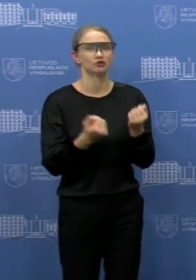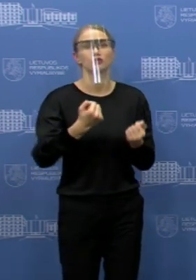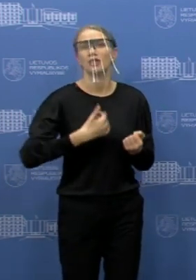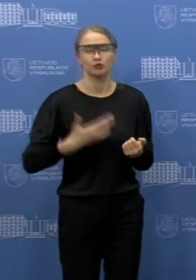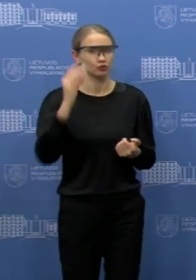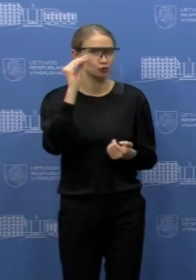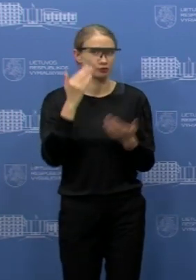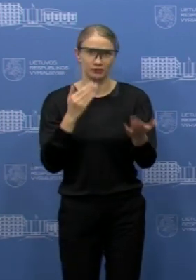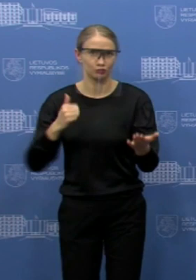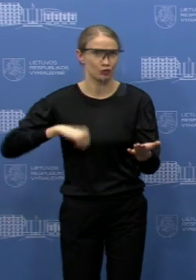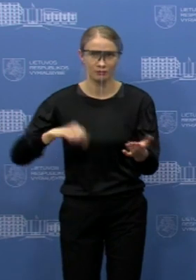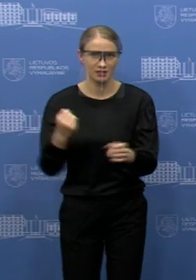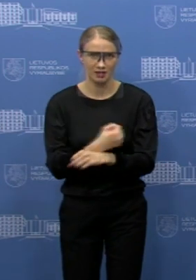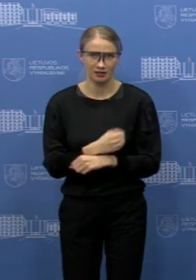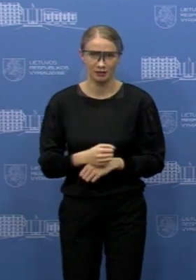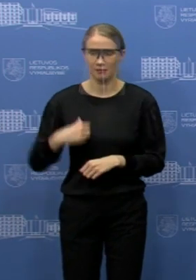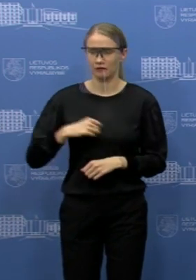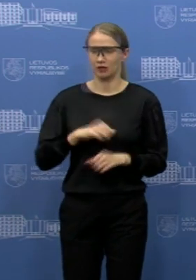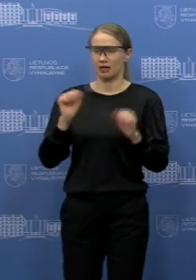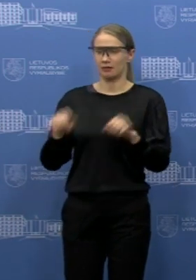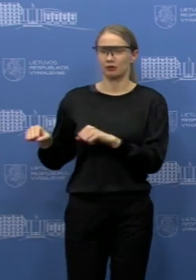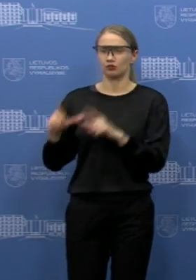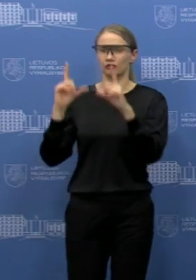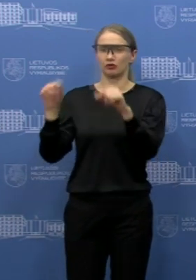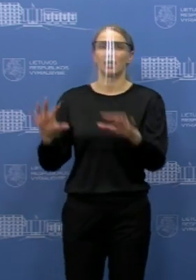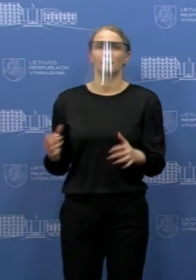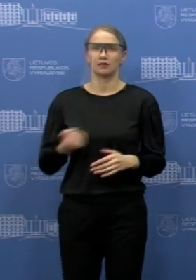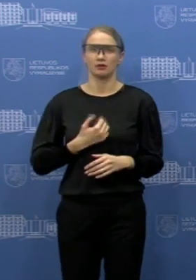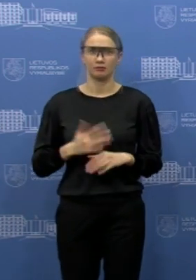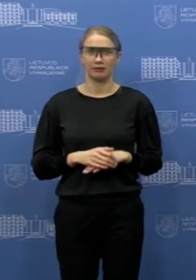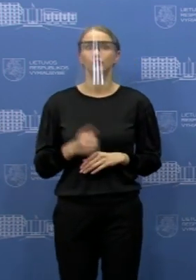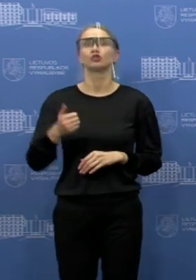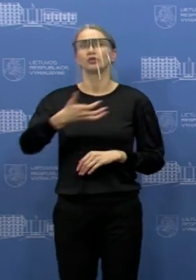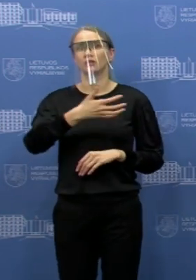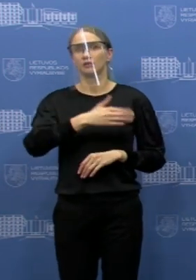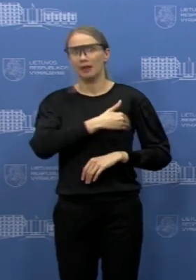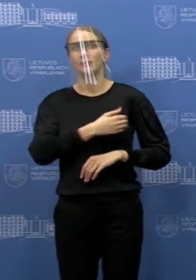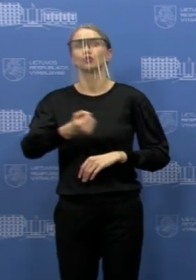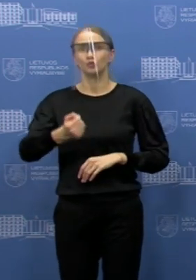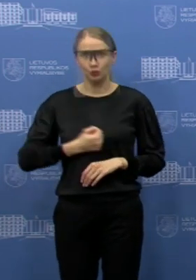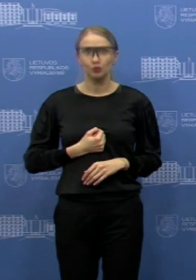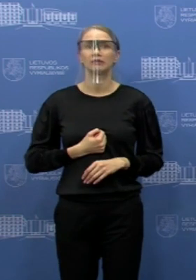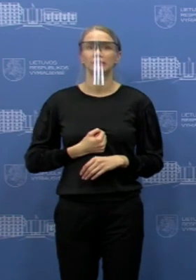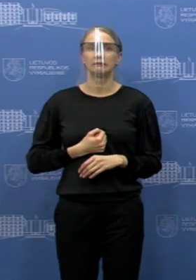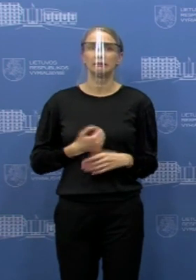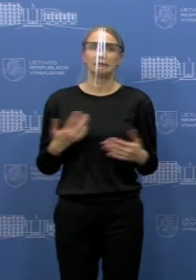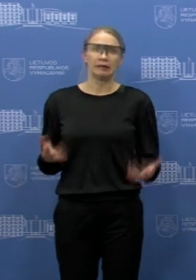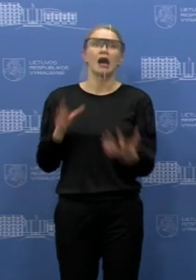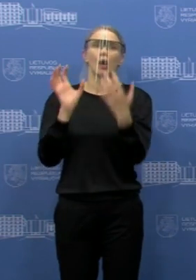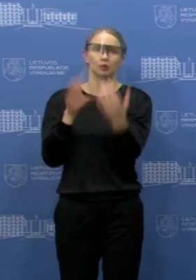transportą arba galimybės nuvykti, kad jie tikrai nesugalvotų karščiuodami dar važiuoti, na,